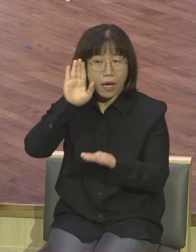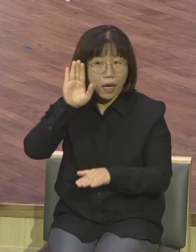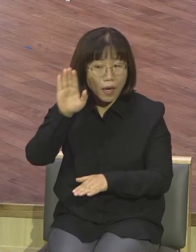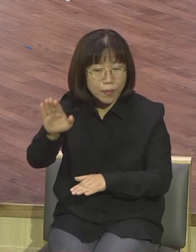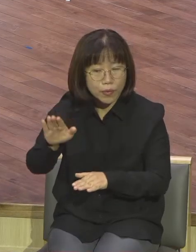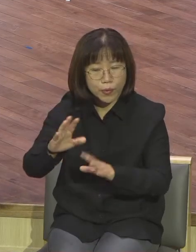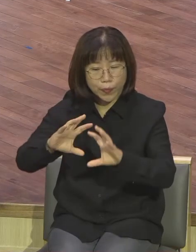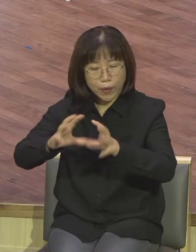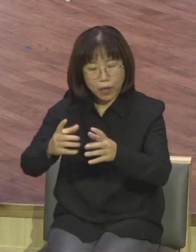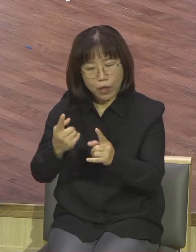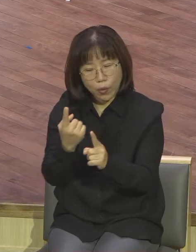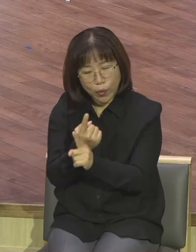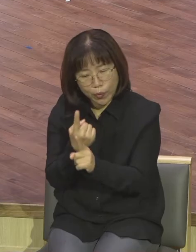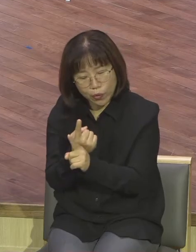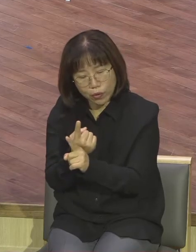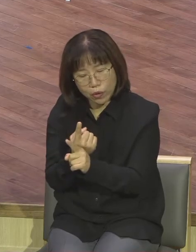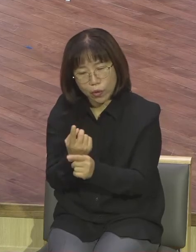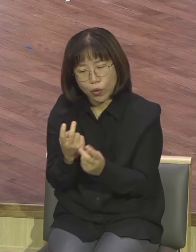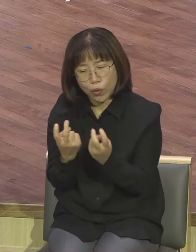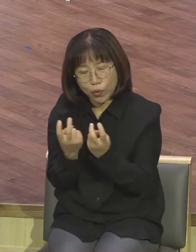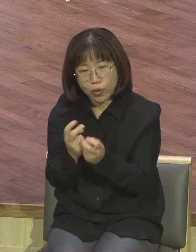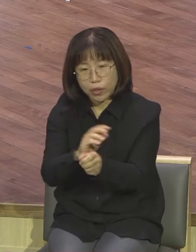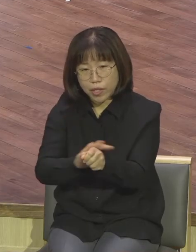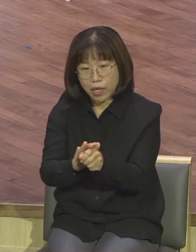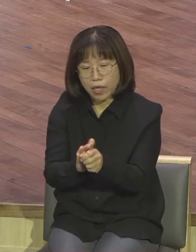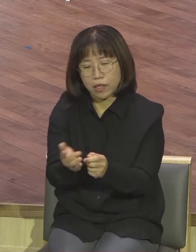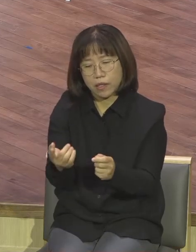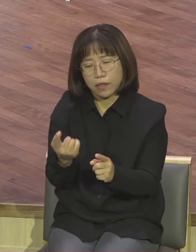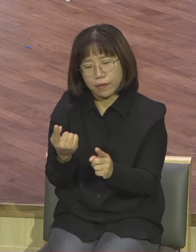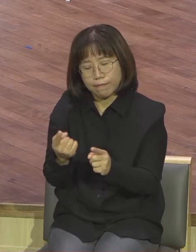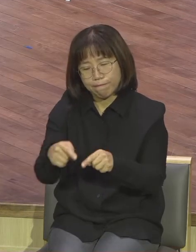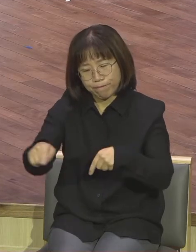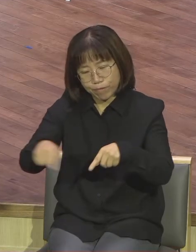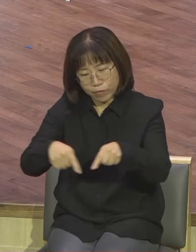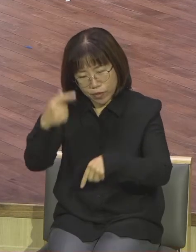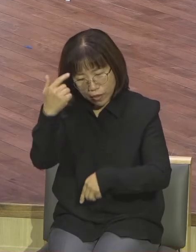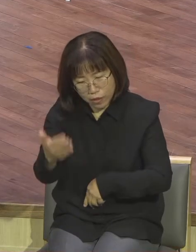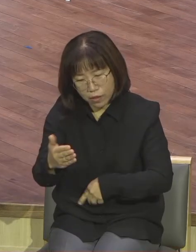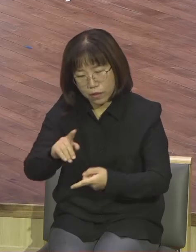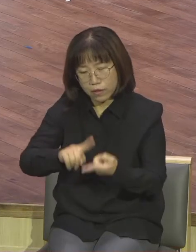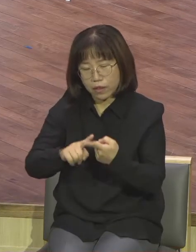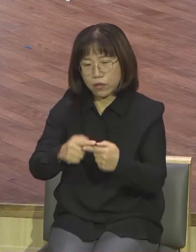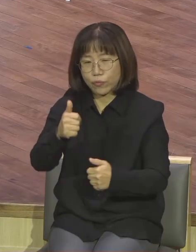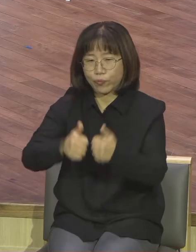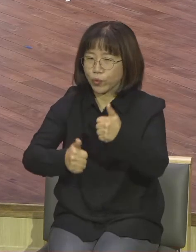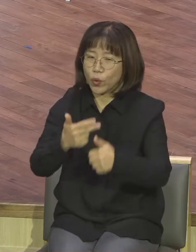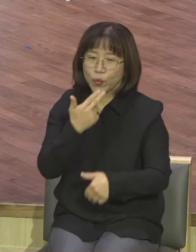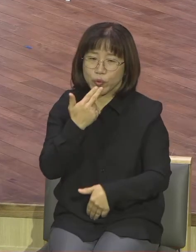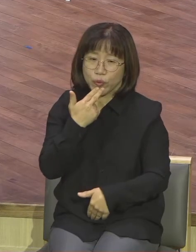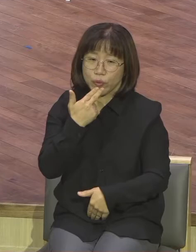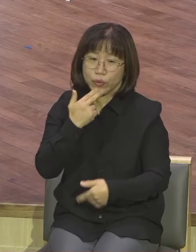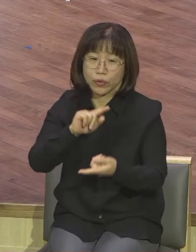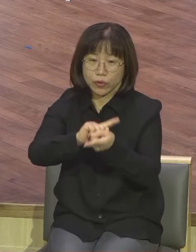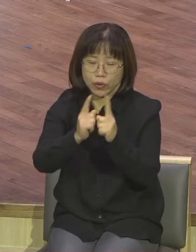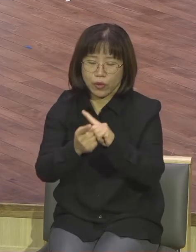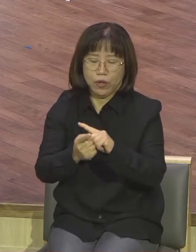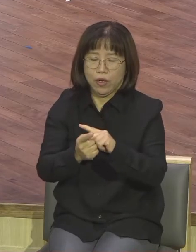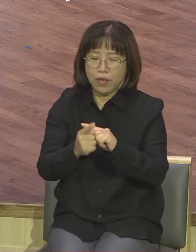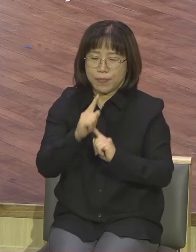라고 하는 미래지향적인 대결이 아니고 가십 수준 가십거리 대결로